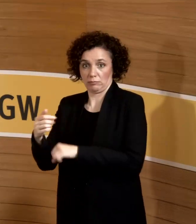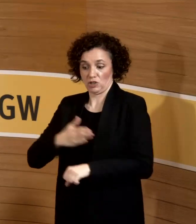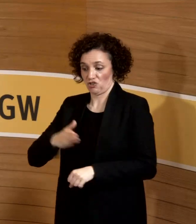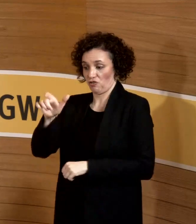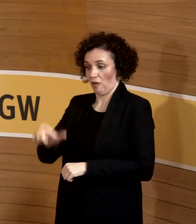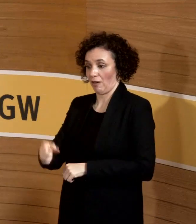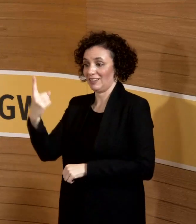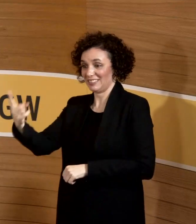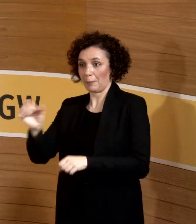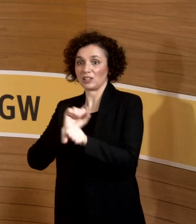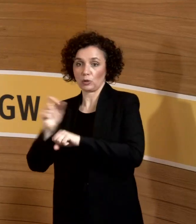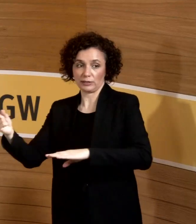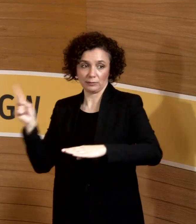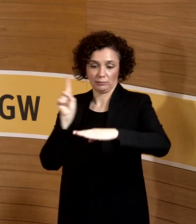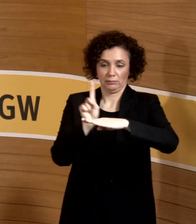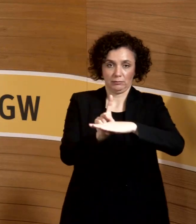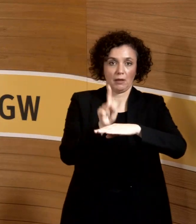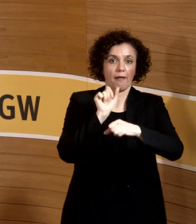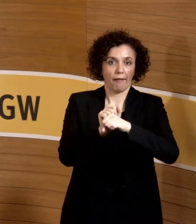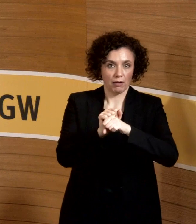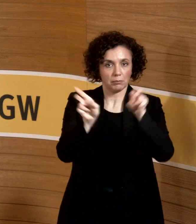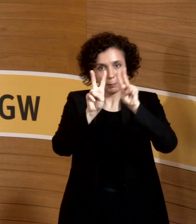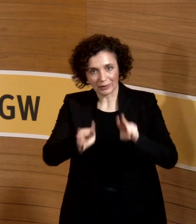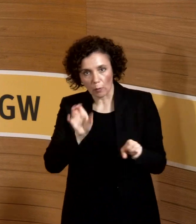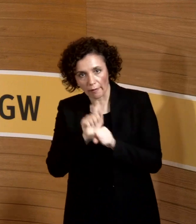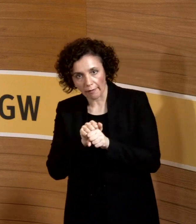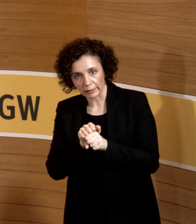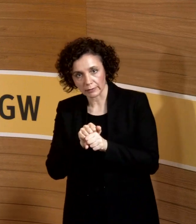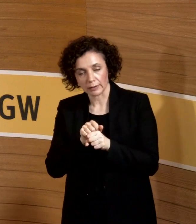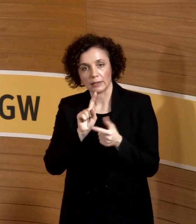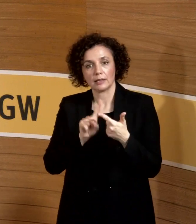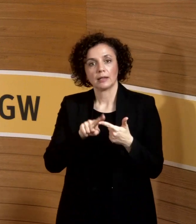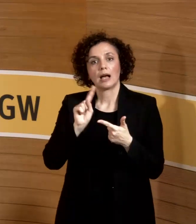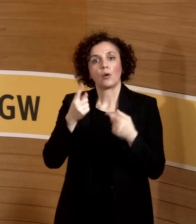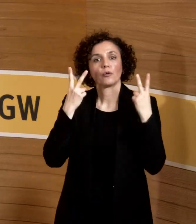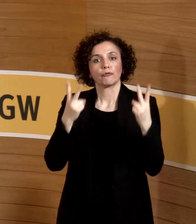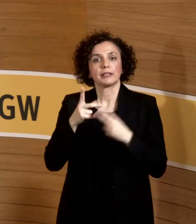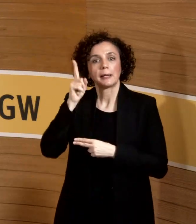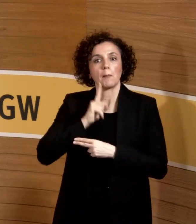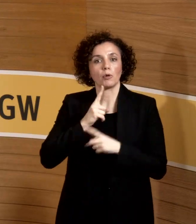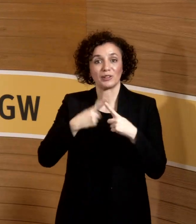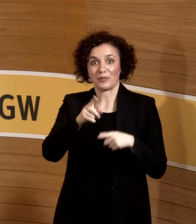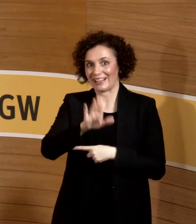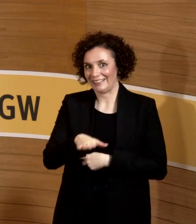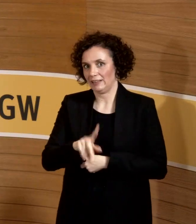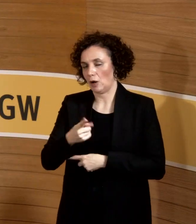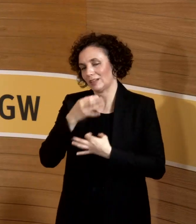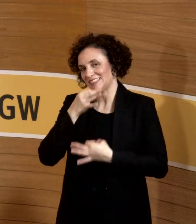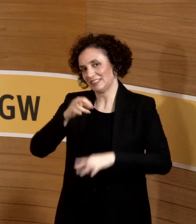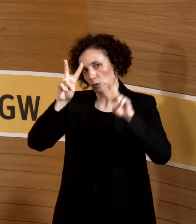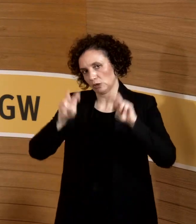arbeiten darf. Bei uns ist zusätzlich immer bekannt auch noch, die Mütter und die Kinder werden bei uns untersucht, sodass sogar bekannt ist,